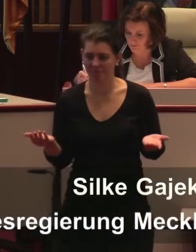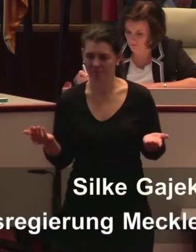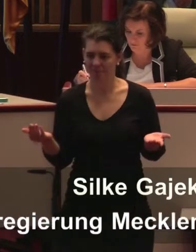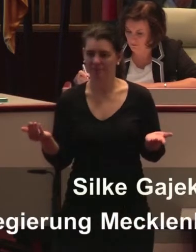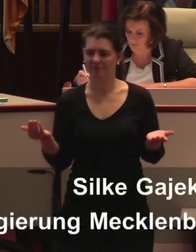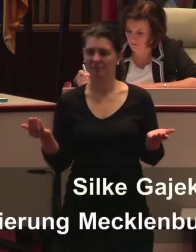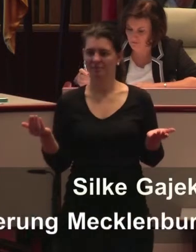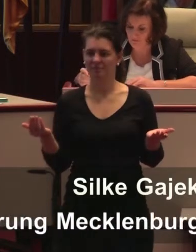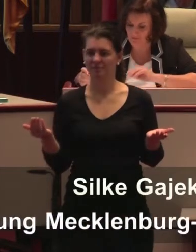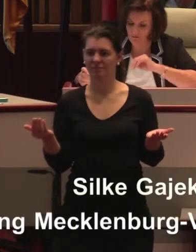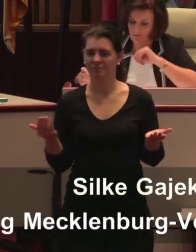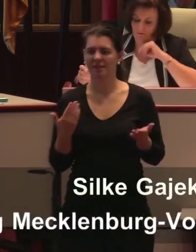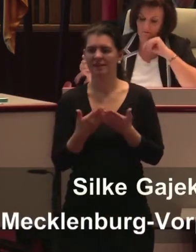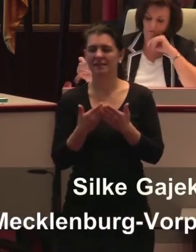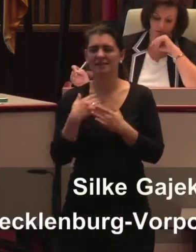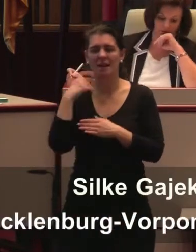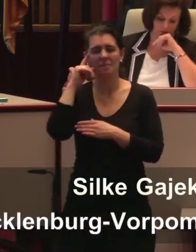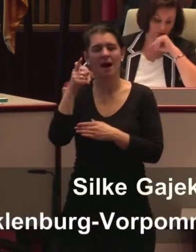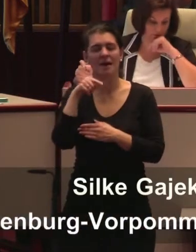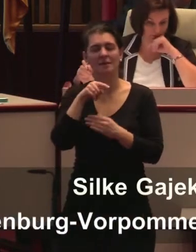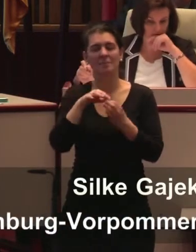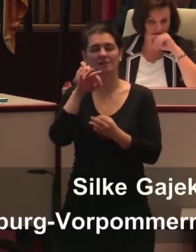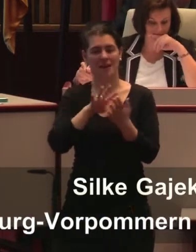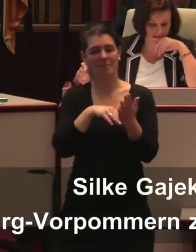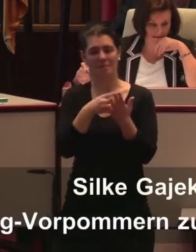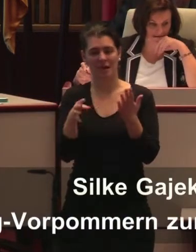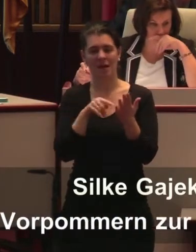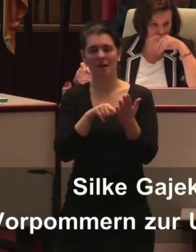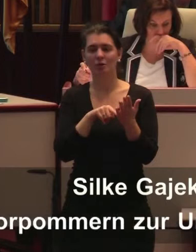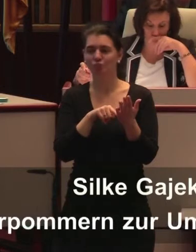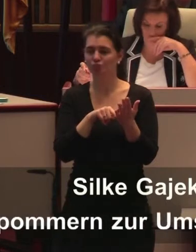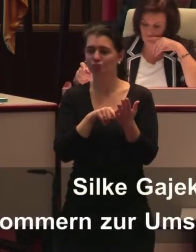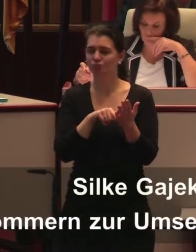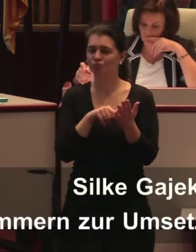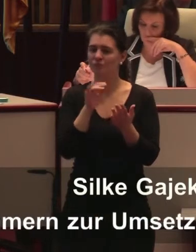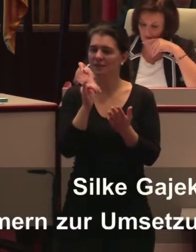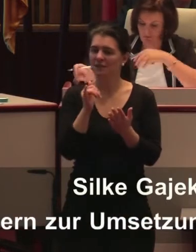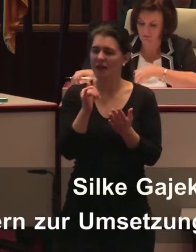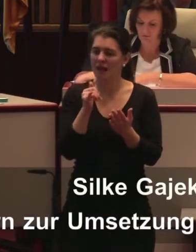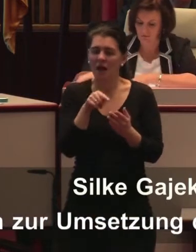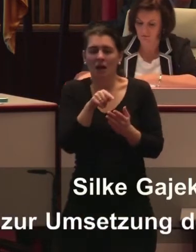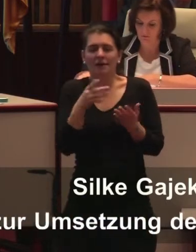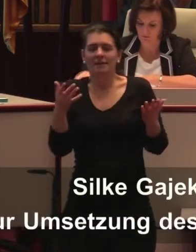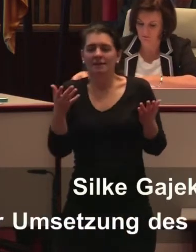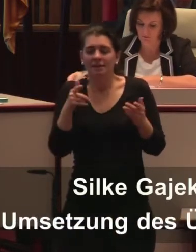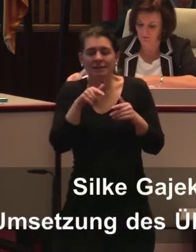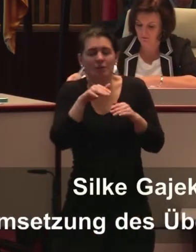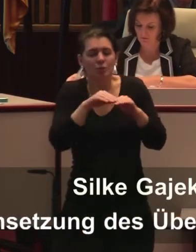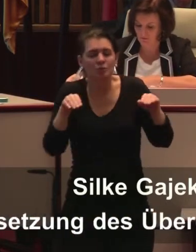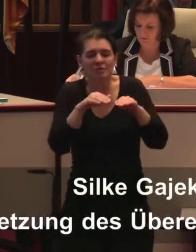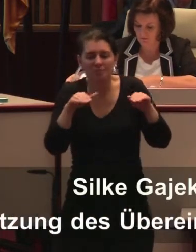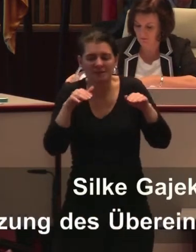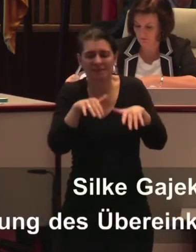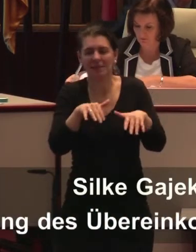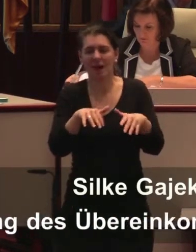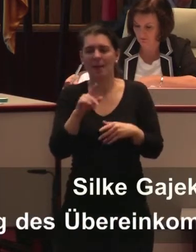ein Konstrukt, wo die Ministerinnen und Minister dazu verpflichtet sind, zusammenzuarbeiten. Aber ich möchte auf einen Teil kommen